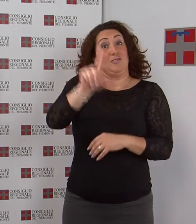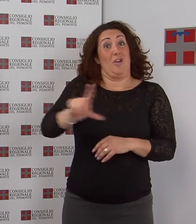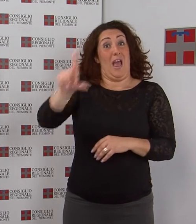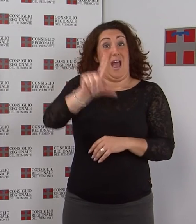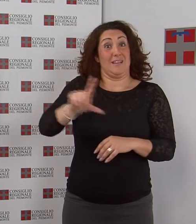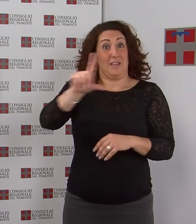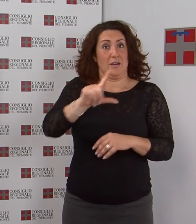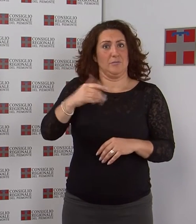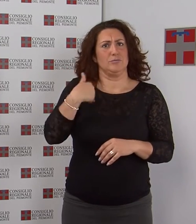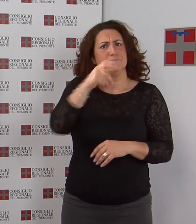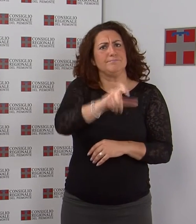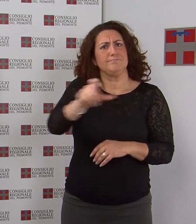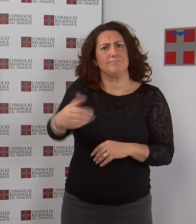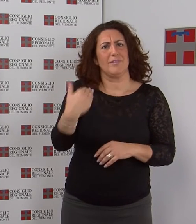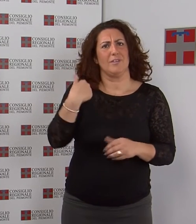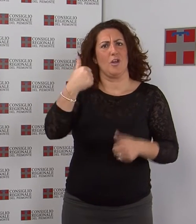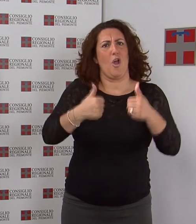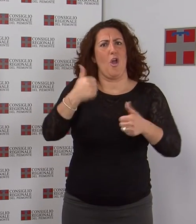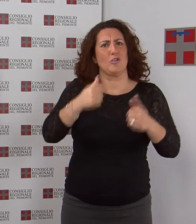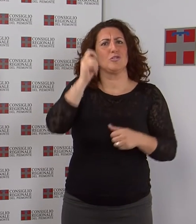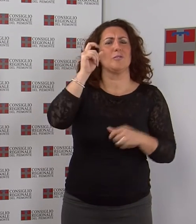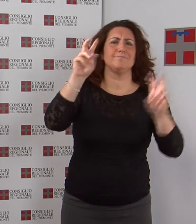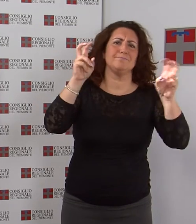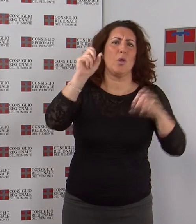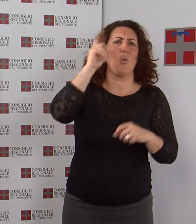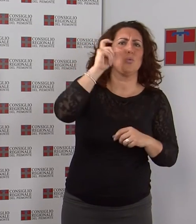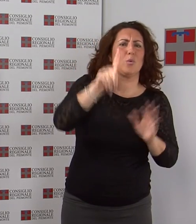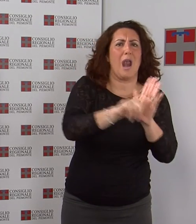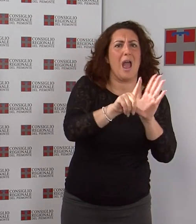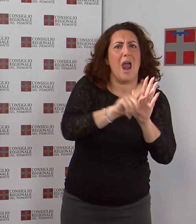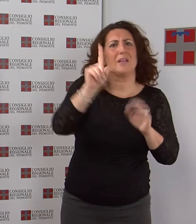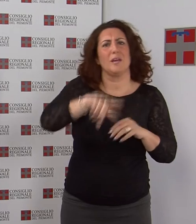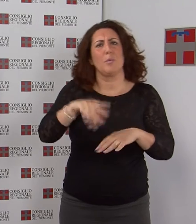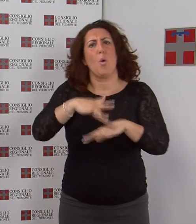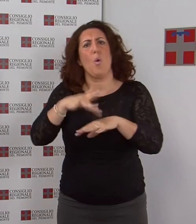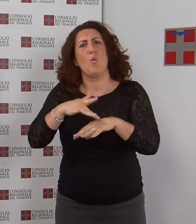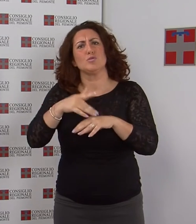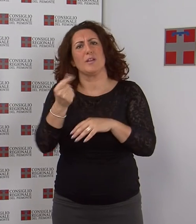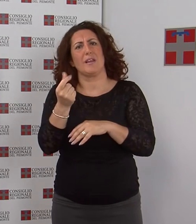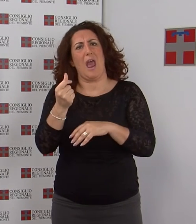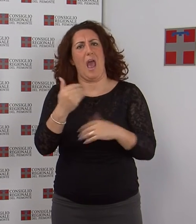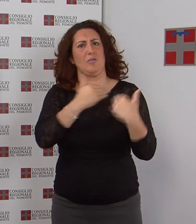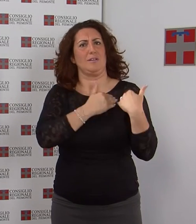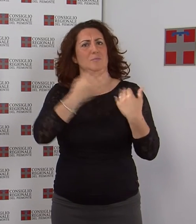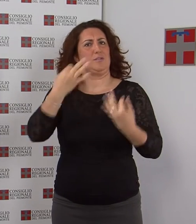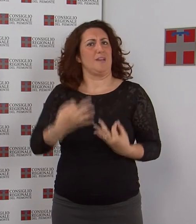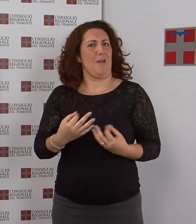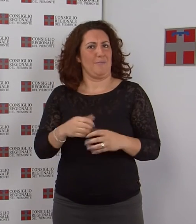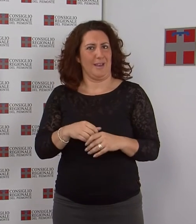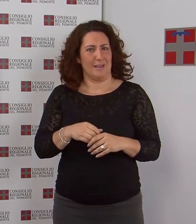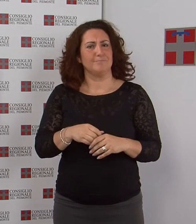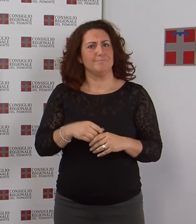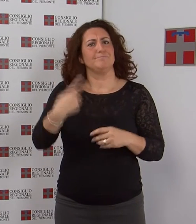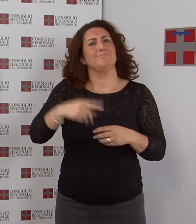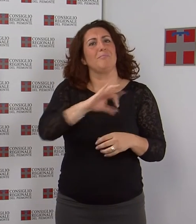vincitori del concorso cultura della legalità e dell'uso responsabile del denaro i riconoscimenti sono stati consegnati agli studenti